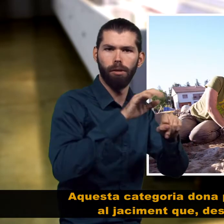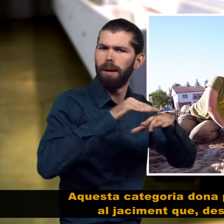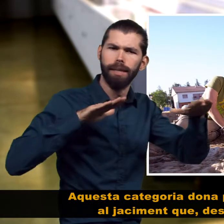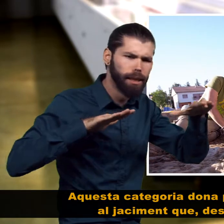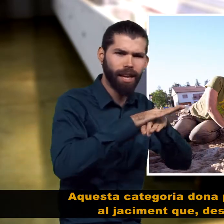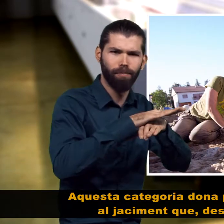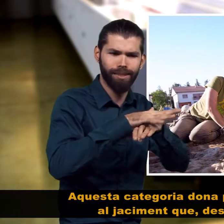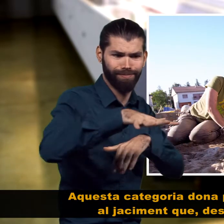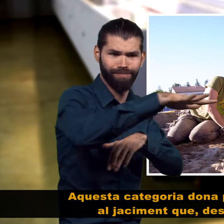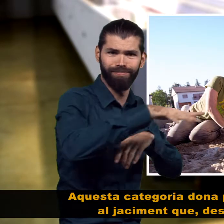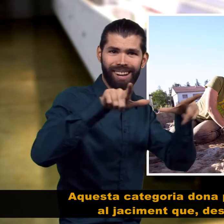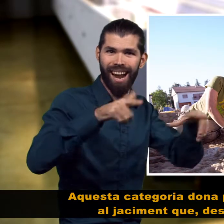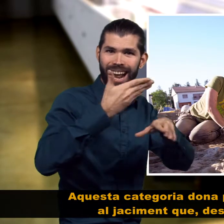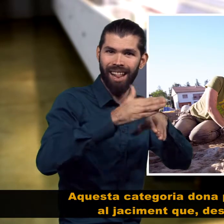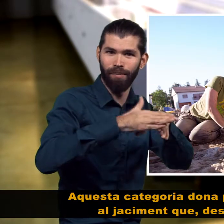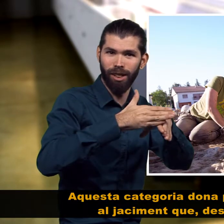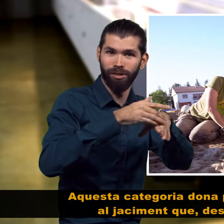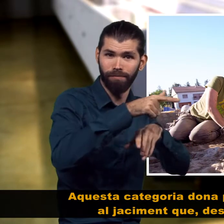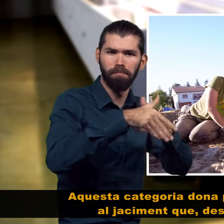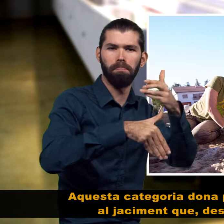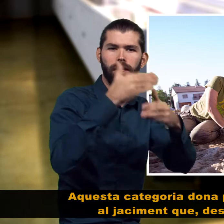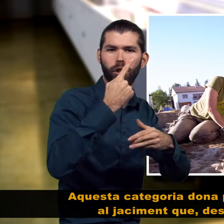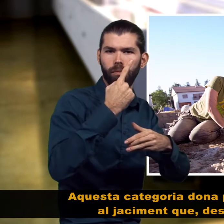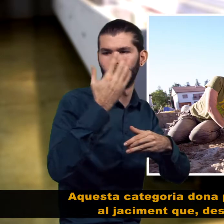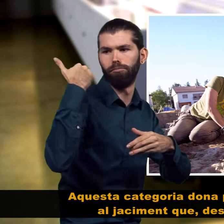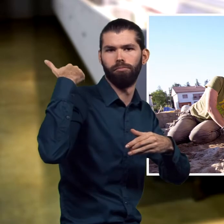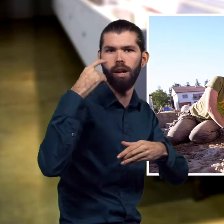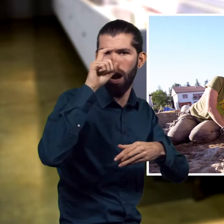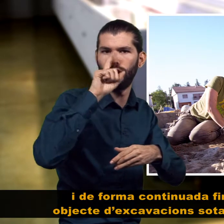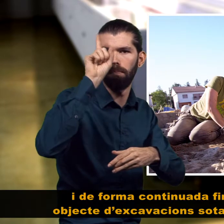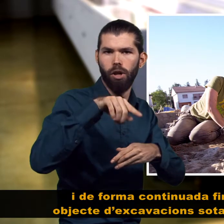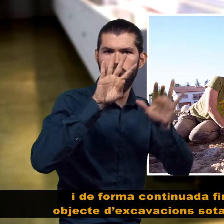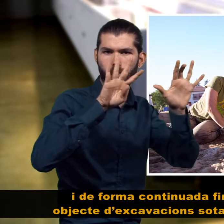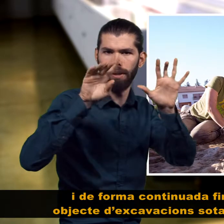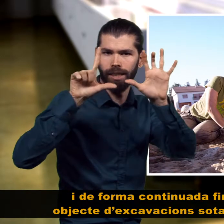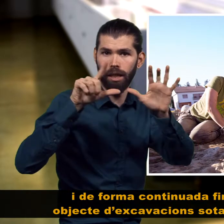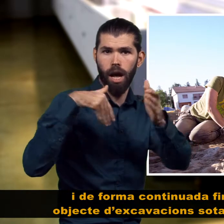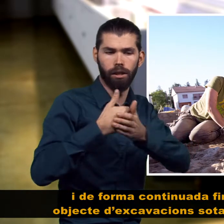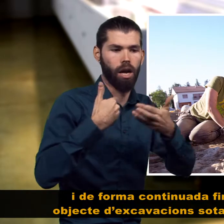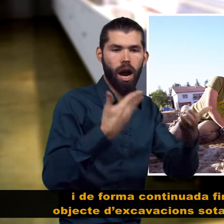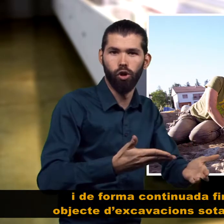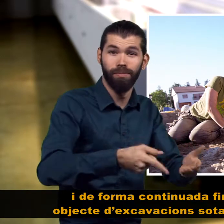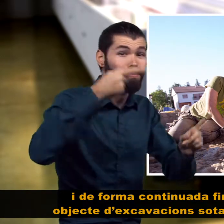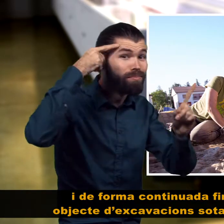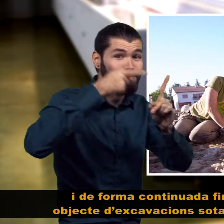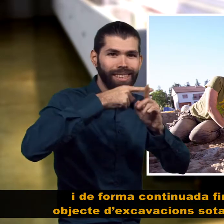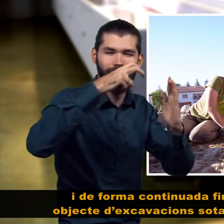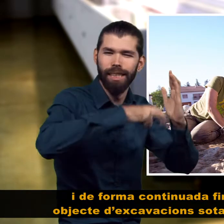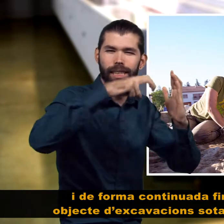definitiva al jaciment, que des de l'any 1997 i de forma continuada fins a l'actualitat, és objecte d